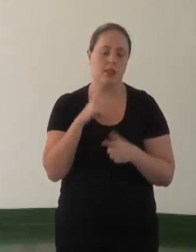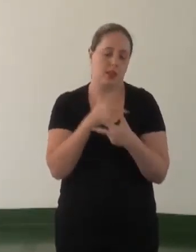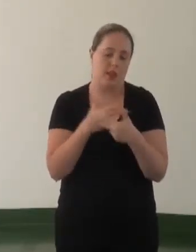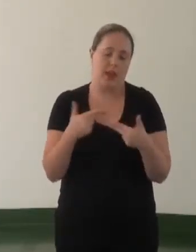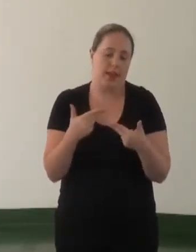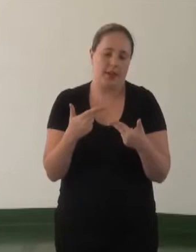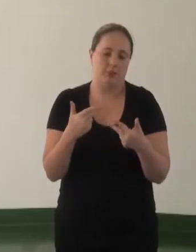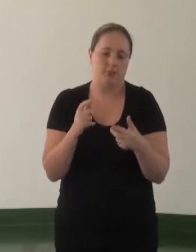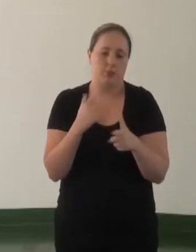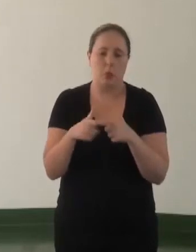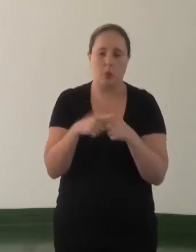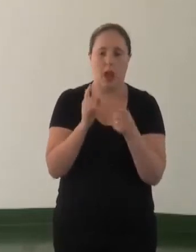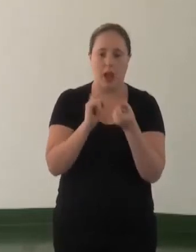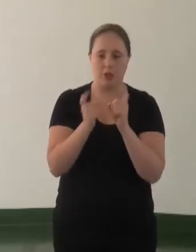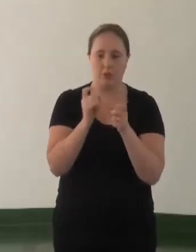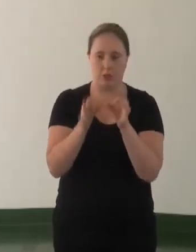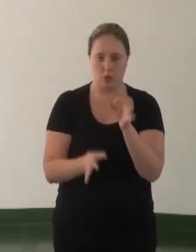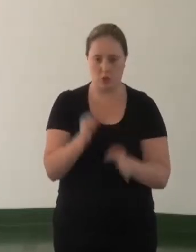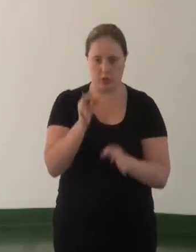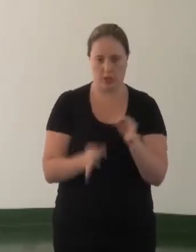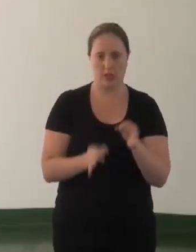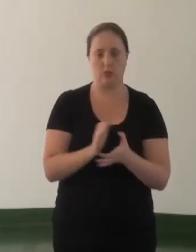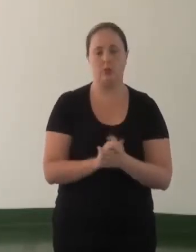administrativas e judiciais.